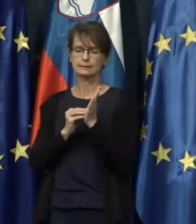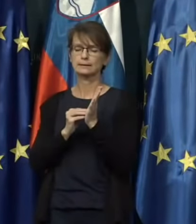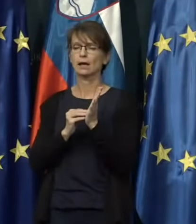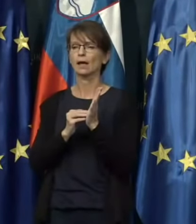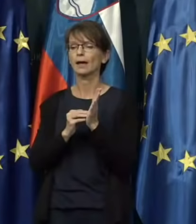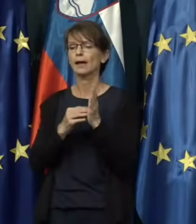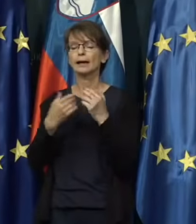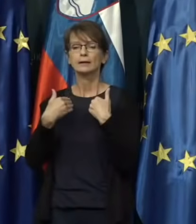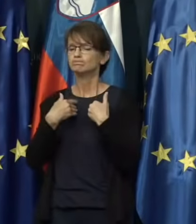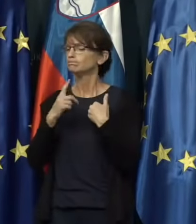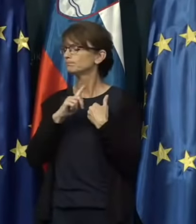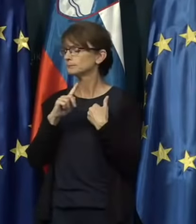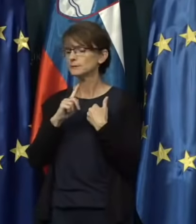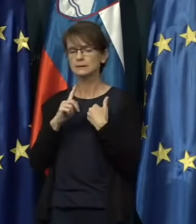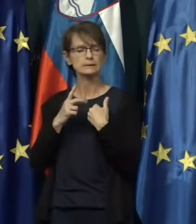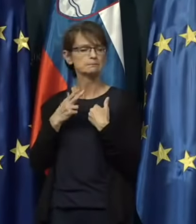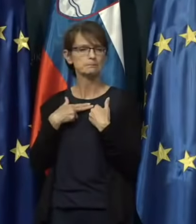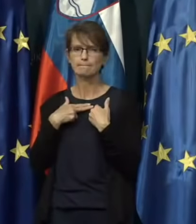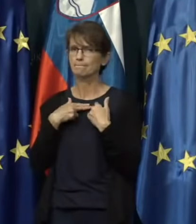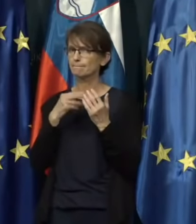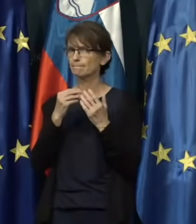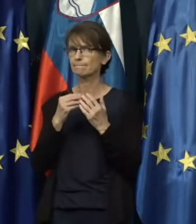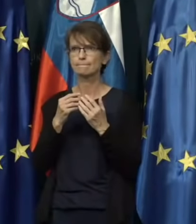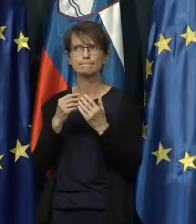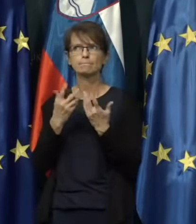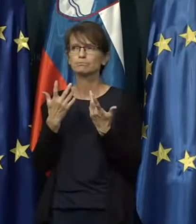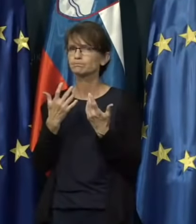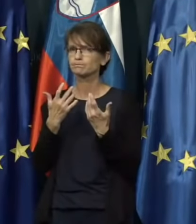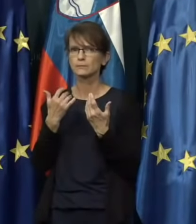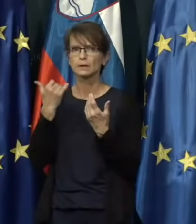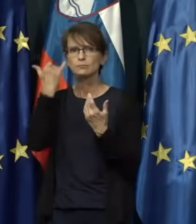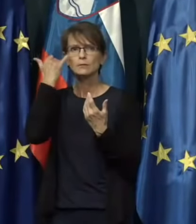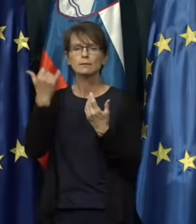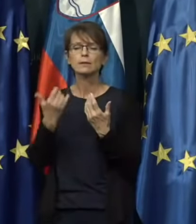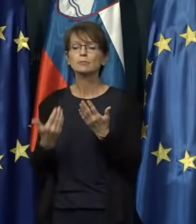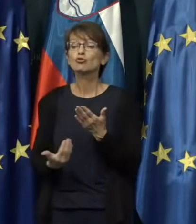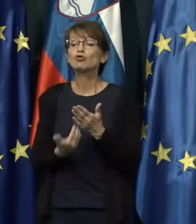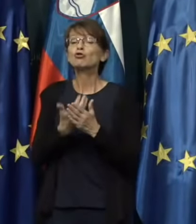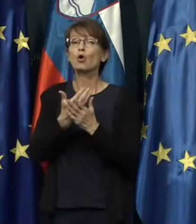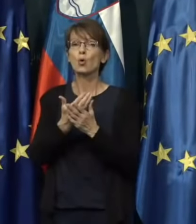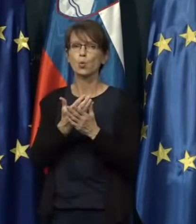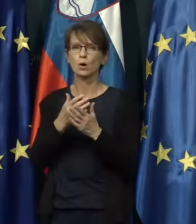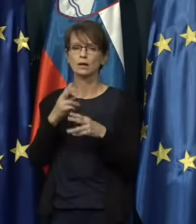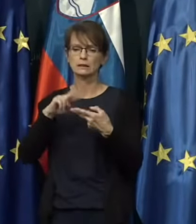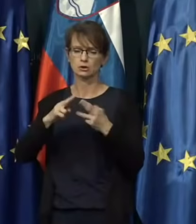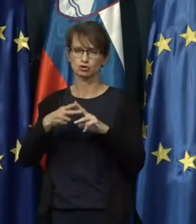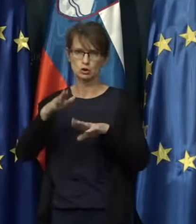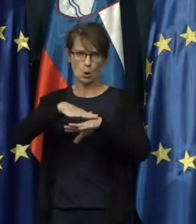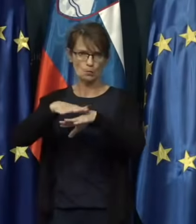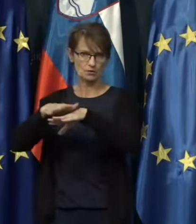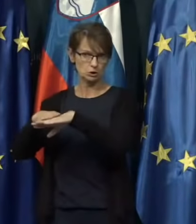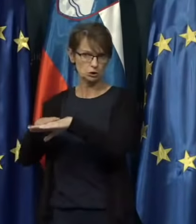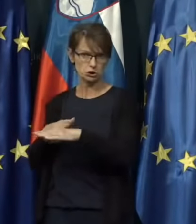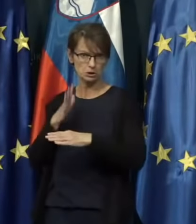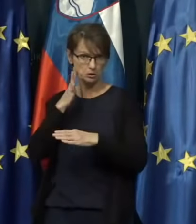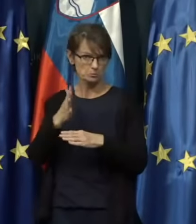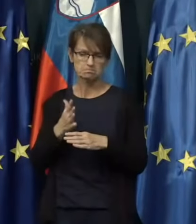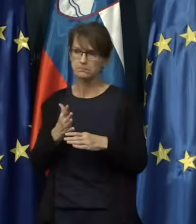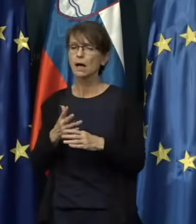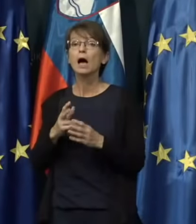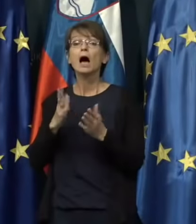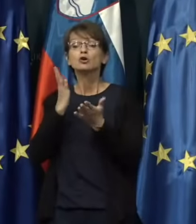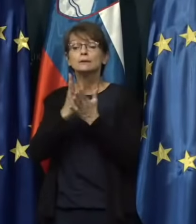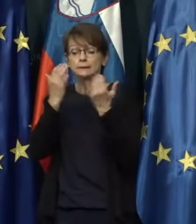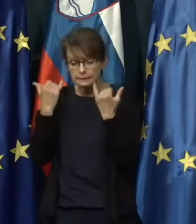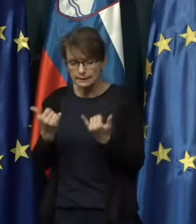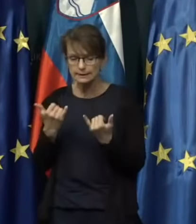Sam nisem seznanjen, da bi uvajali nek nov način osrednjega obveščanja, ampak gotovo pa obstajajo že